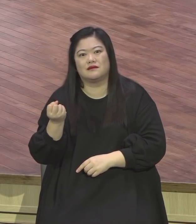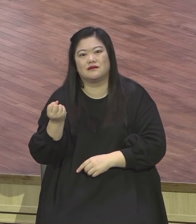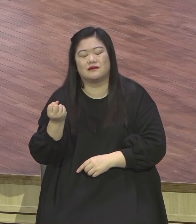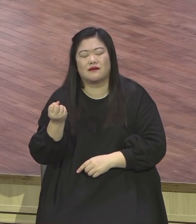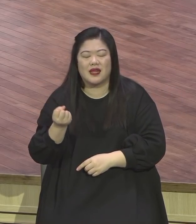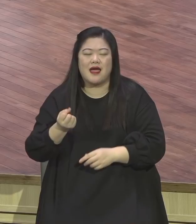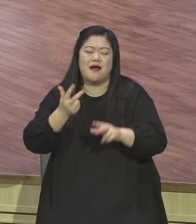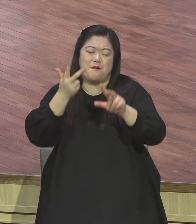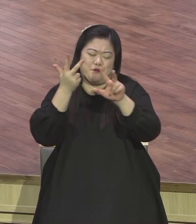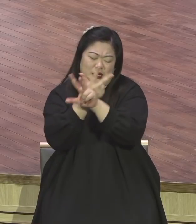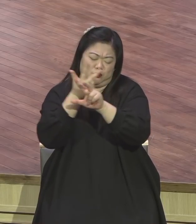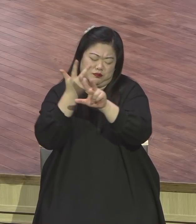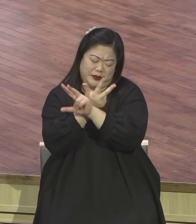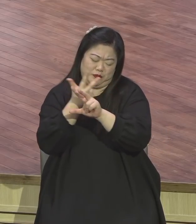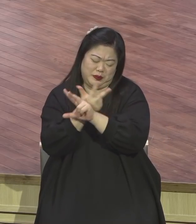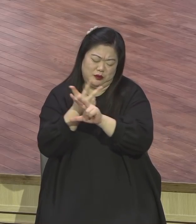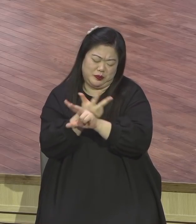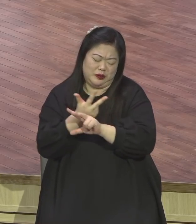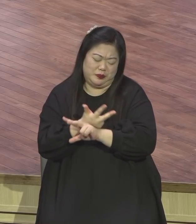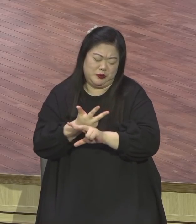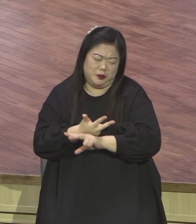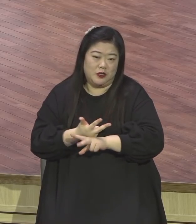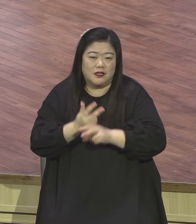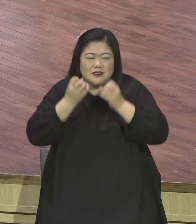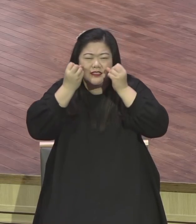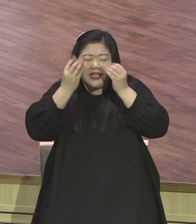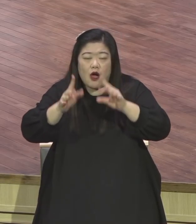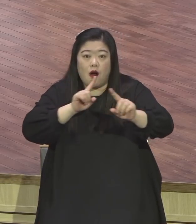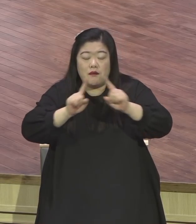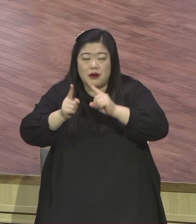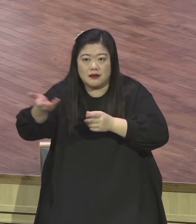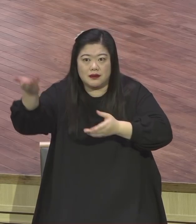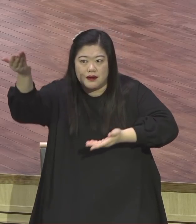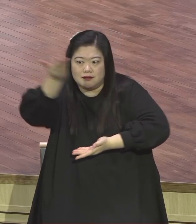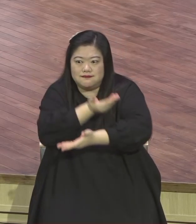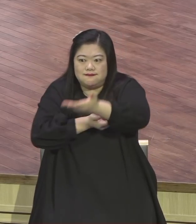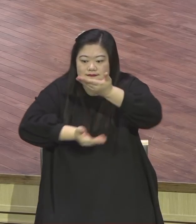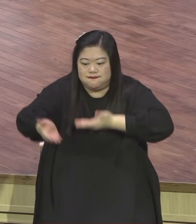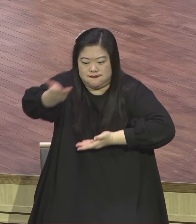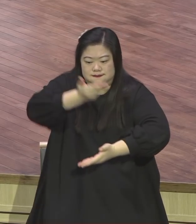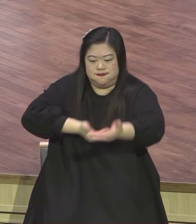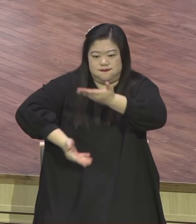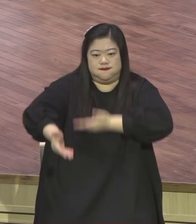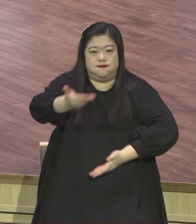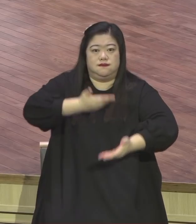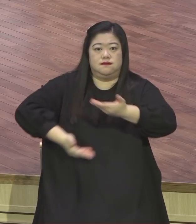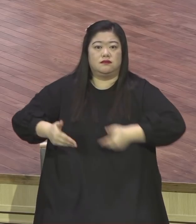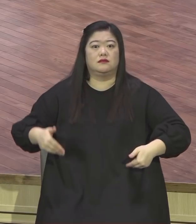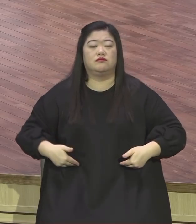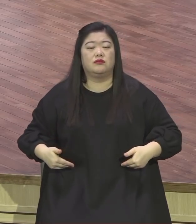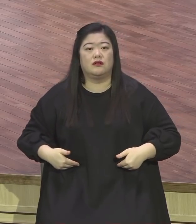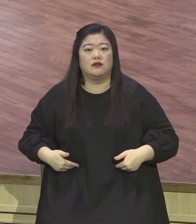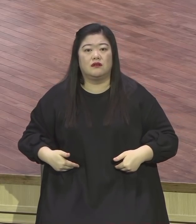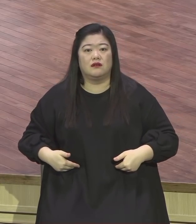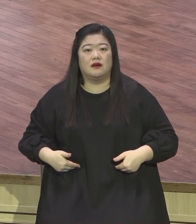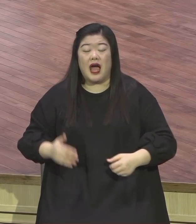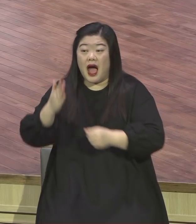오늘 주시는 새로운 영적 양식 신선한 상태로 그대로 받아 먹어라 매